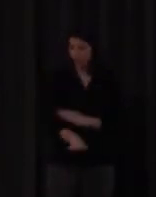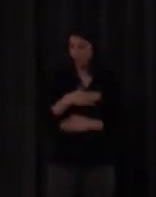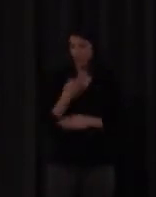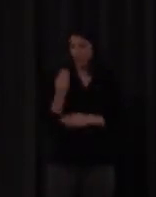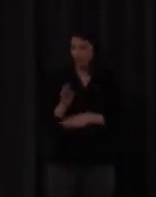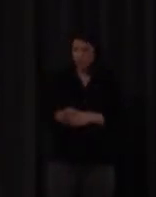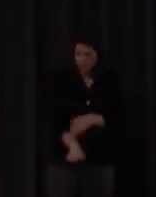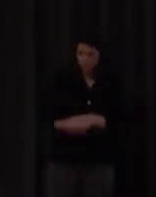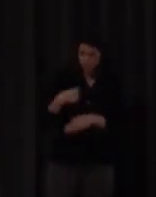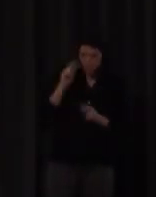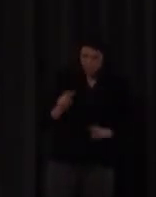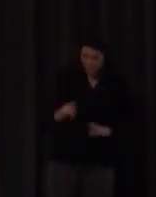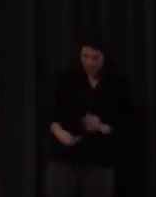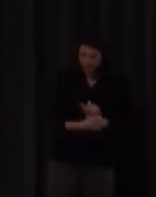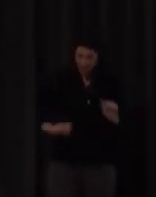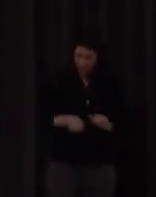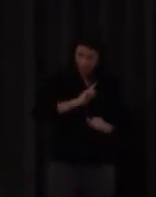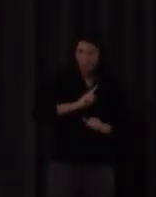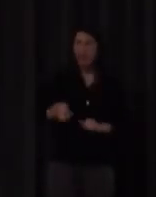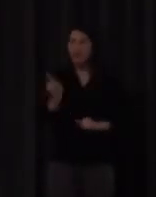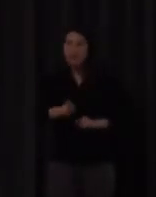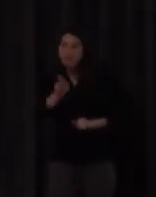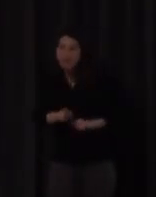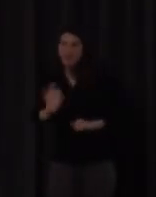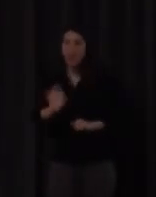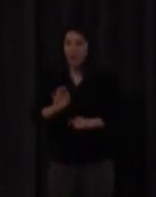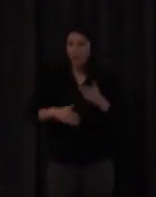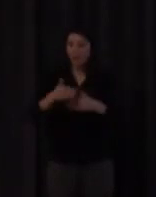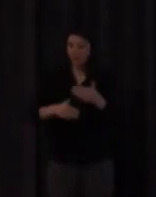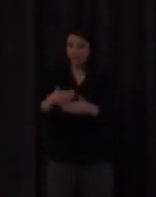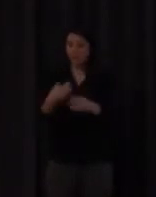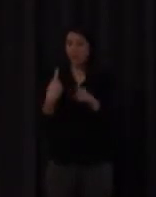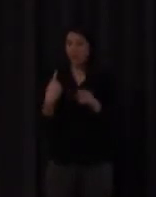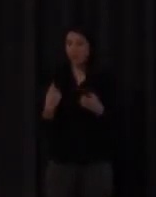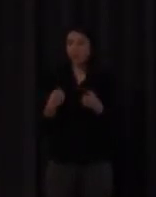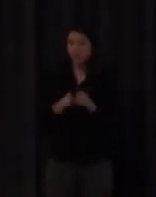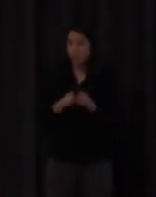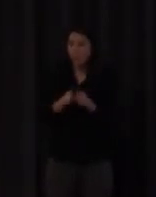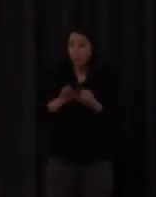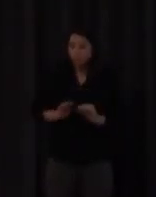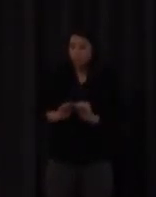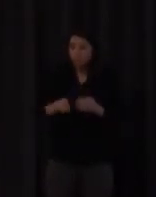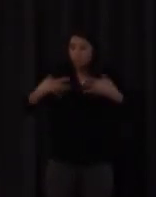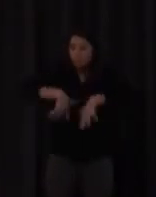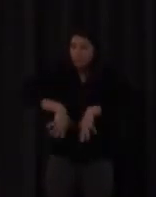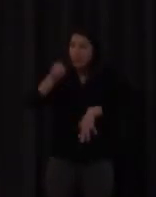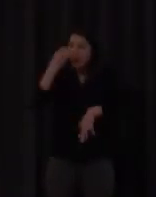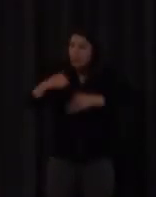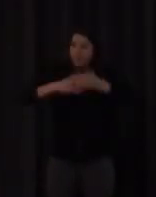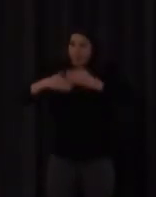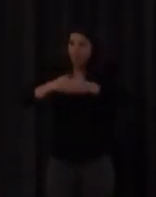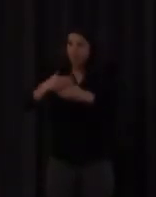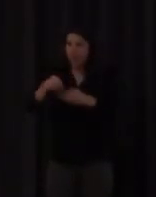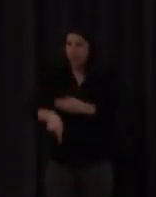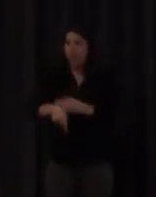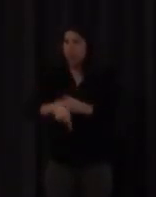repite cómo me imita cómo burla de mí en unos procesos de aprendizaje brutales e inconscientes que yo en muchos casos no hago más que pensar